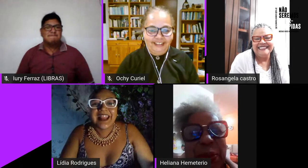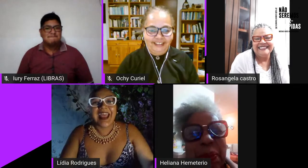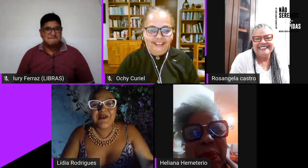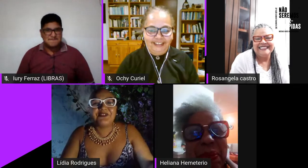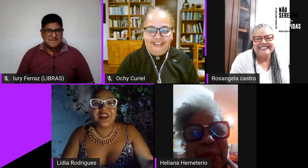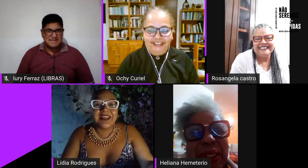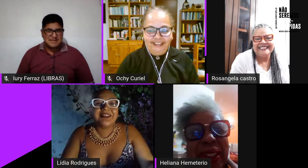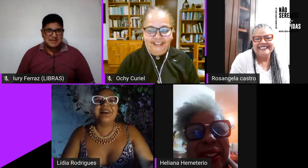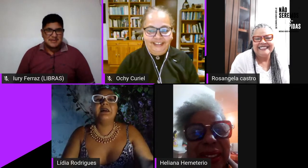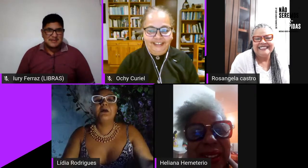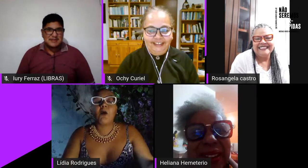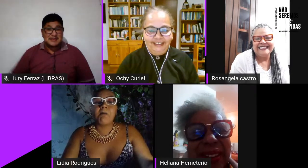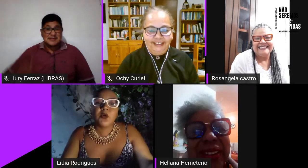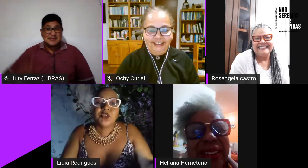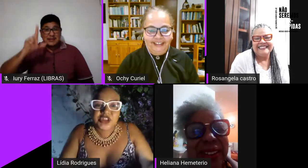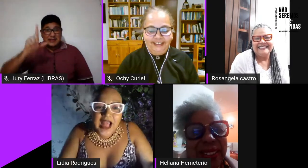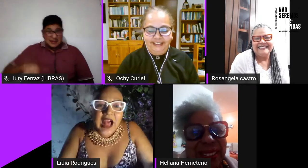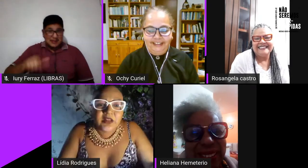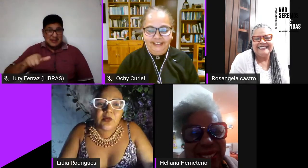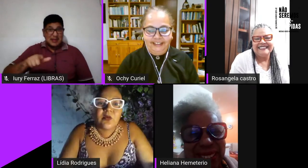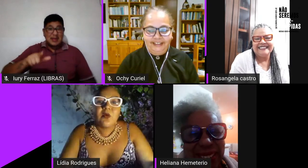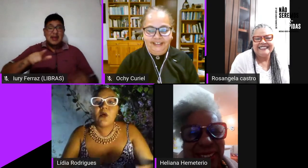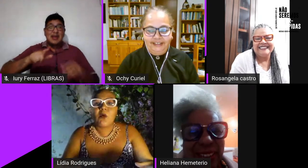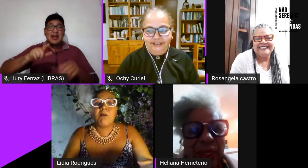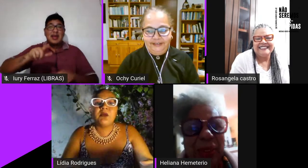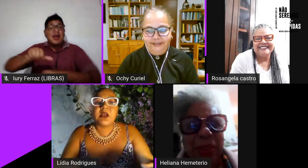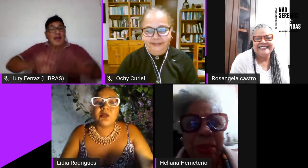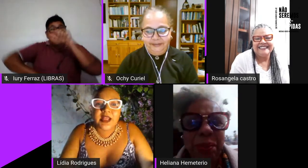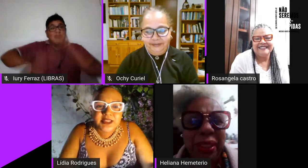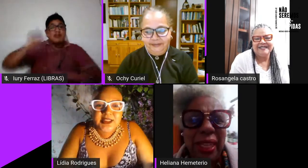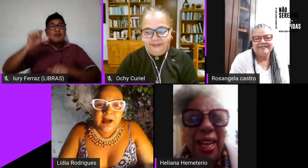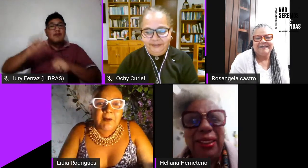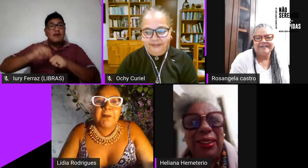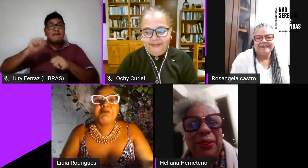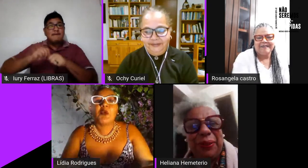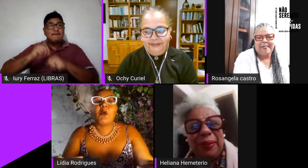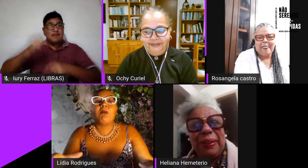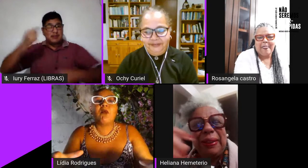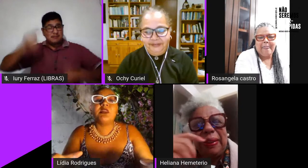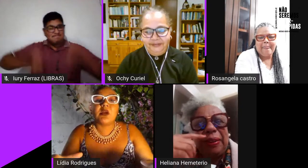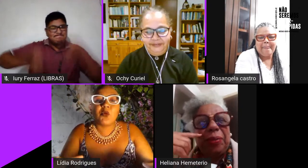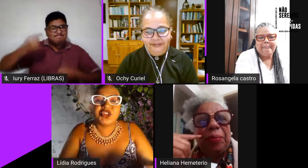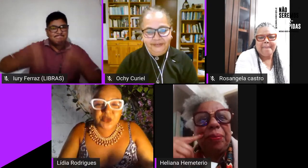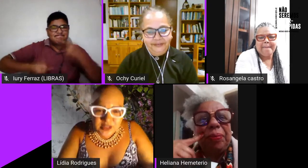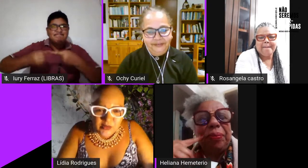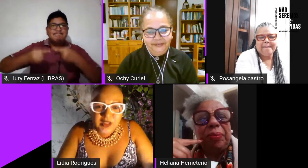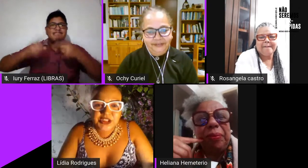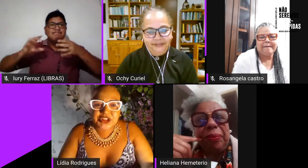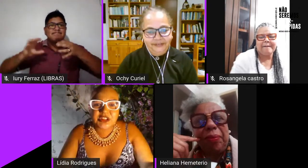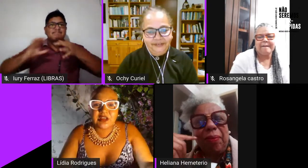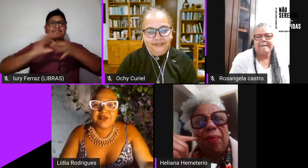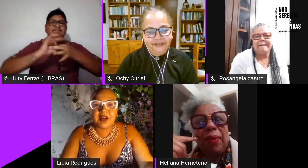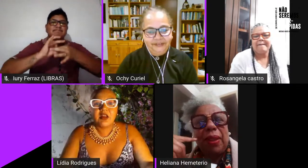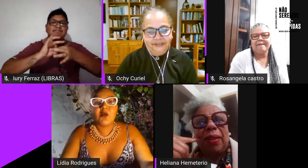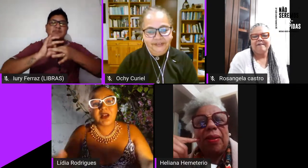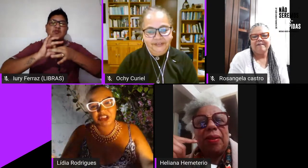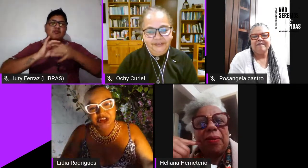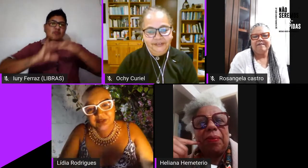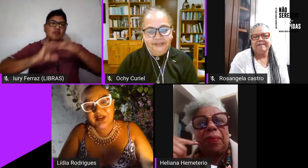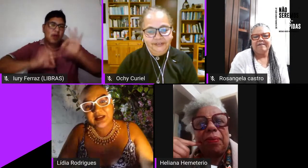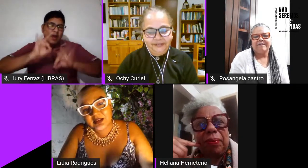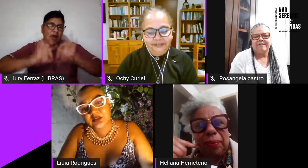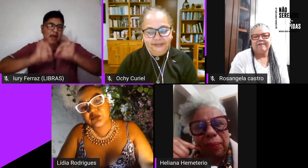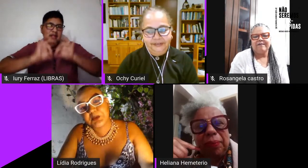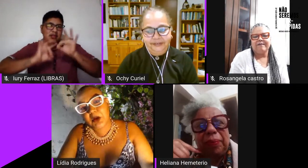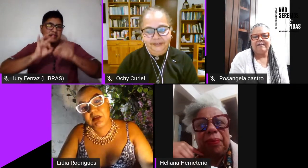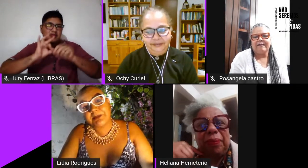é feita com muito diálogo com muita conexão com muita construção coletiva com